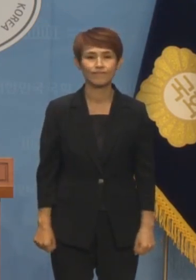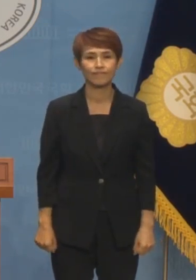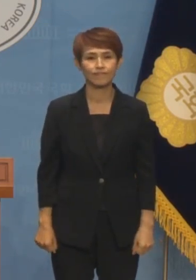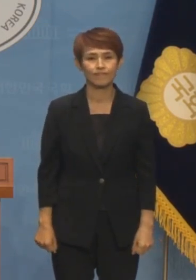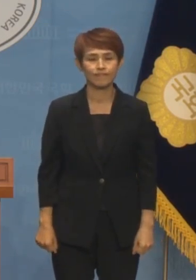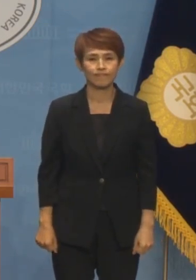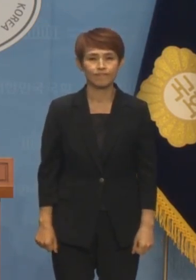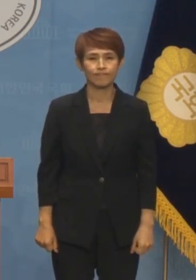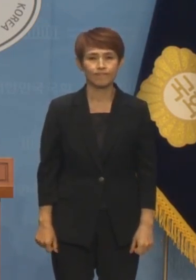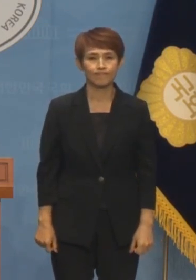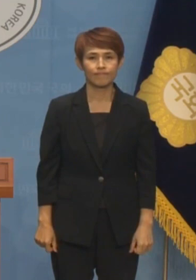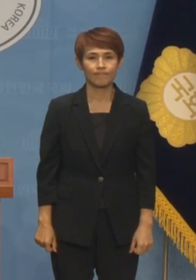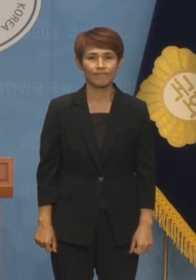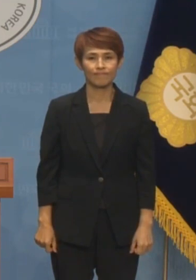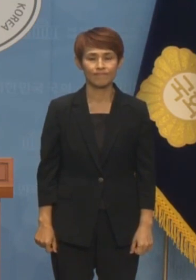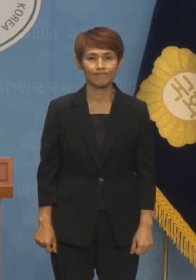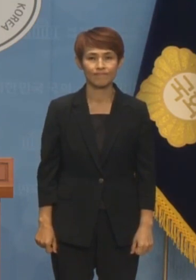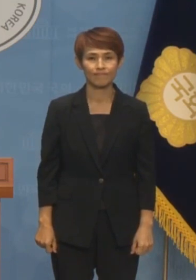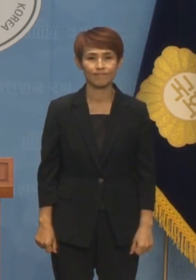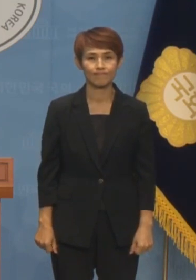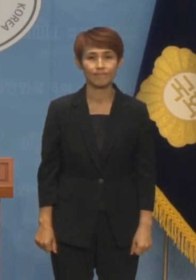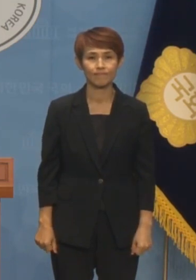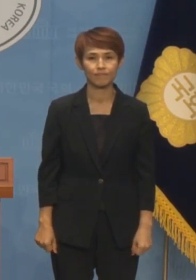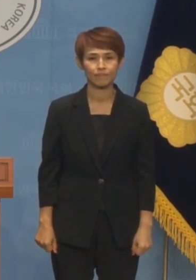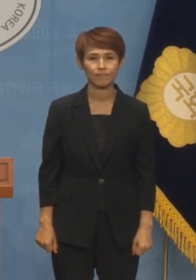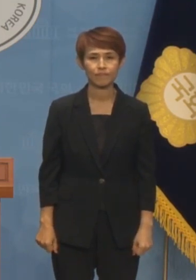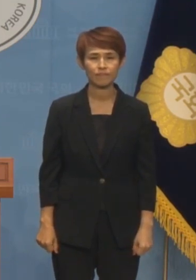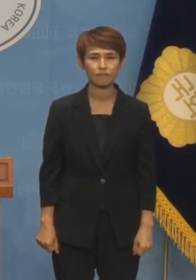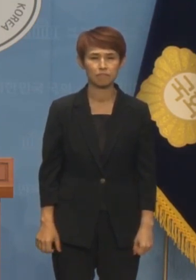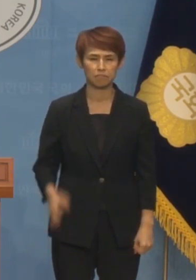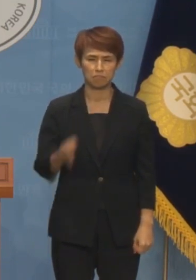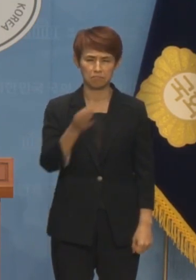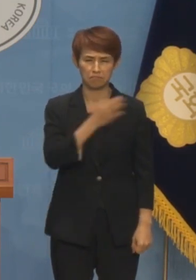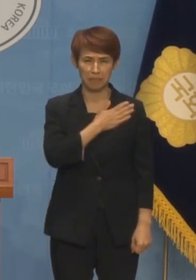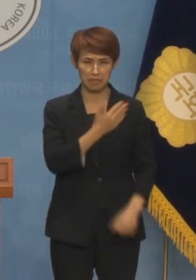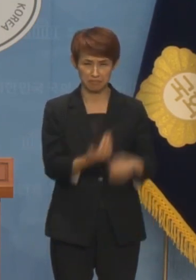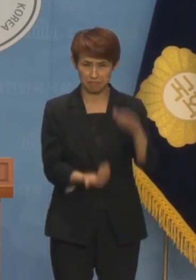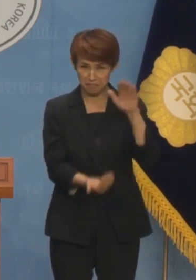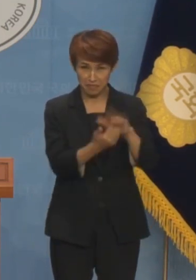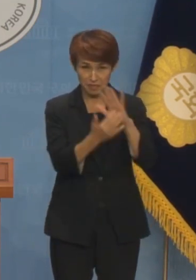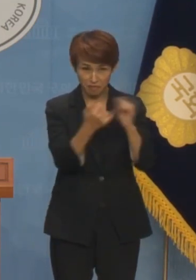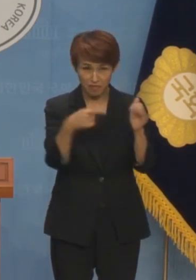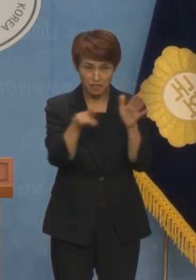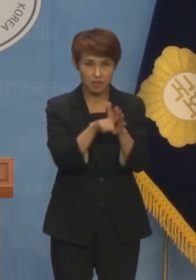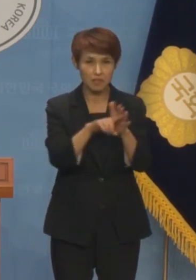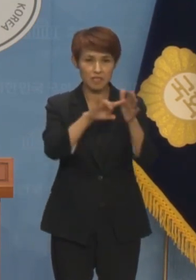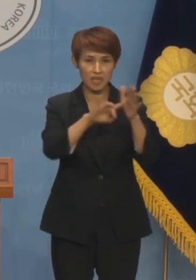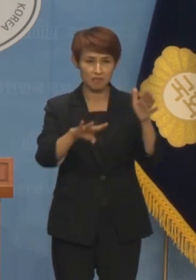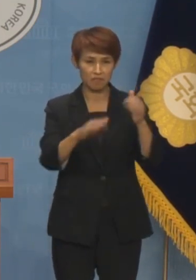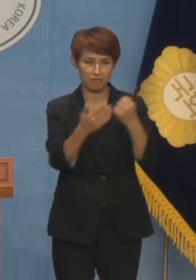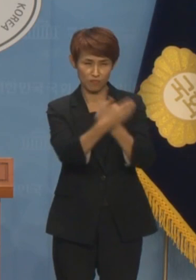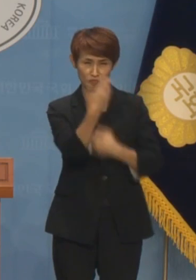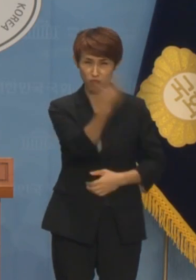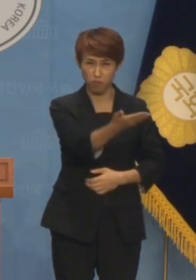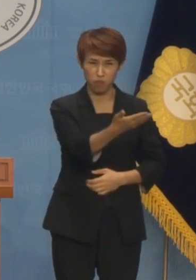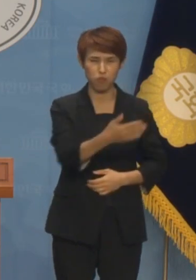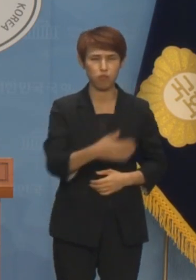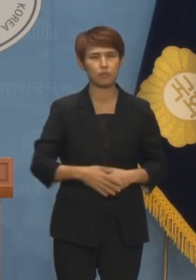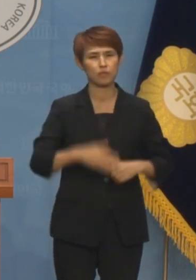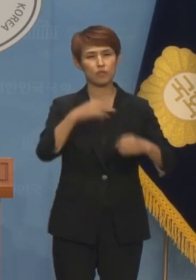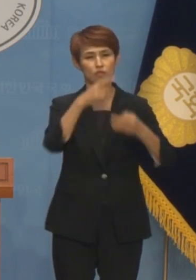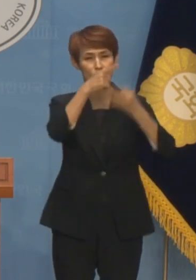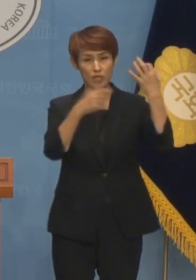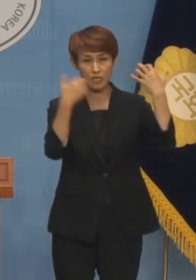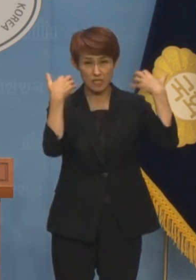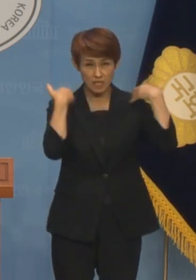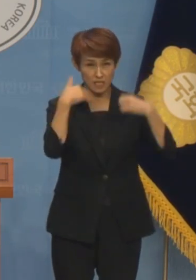네 처음부터 할게요. 슈퍼리치 수십조원 조세감면 윤석열씨 현금살포 그것이야말로